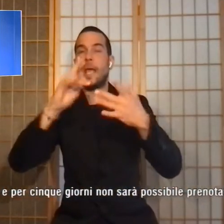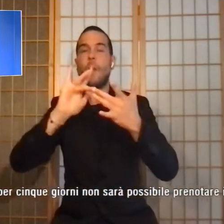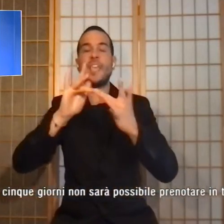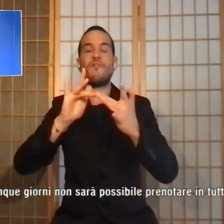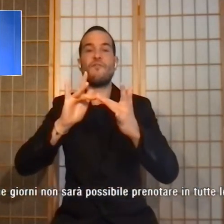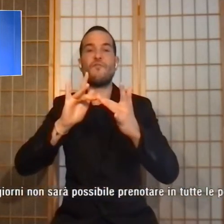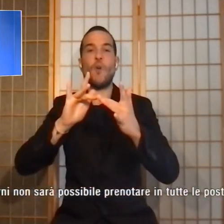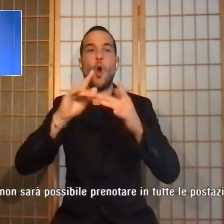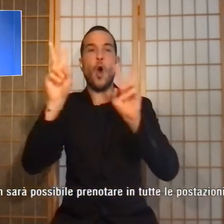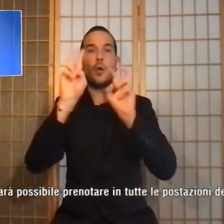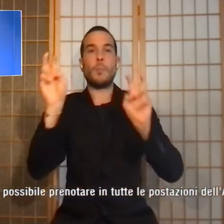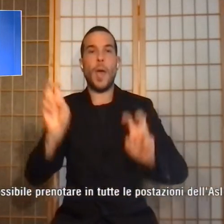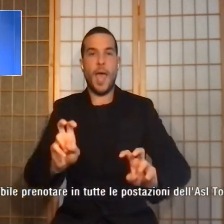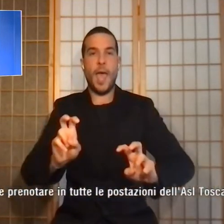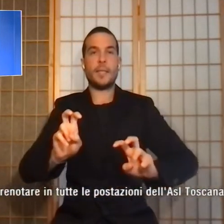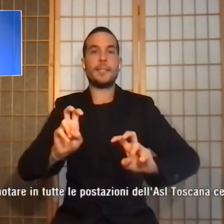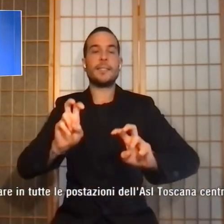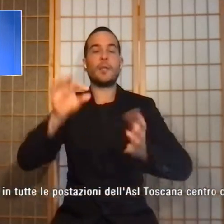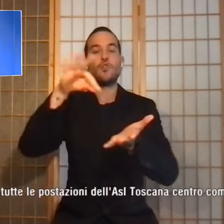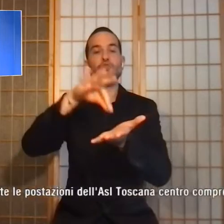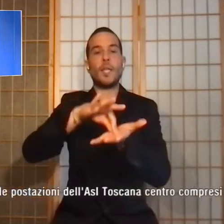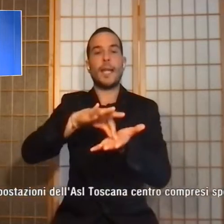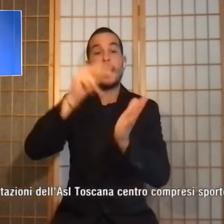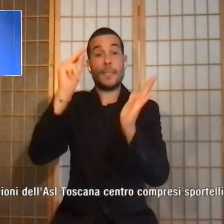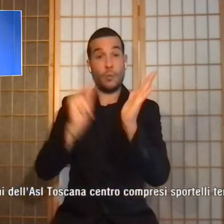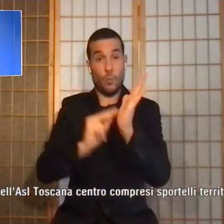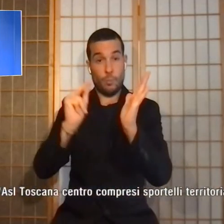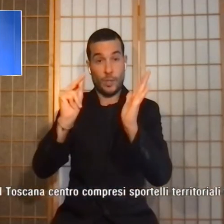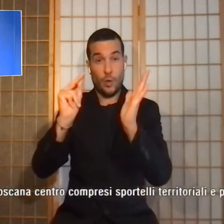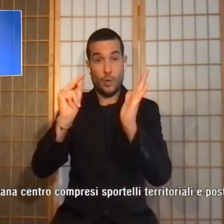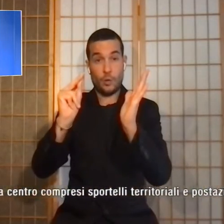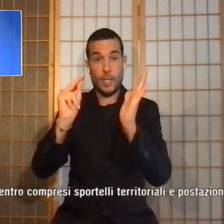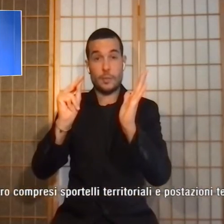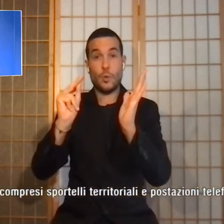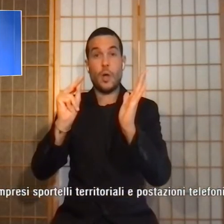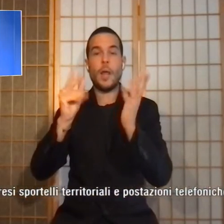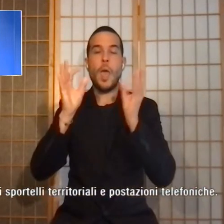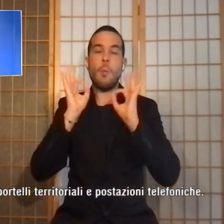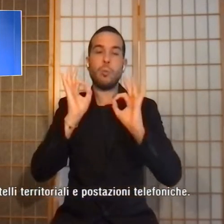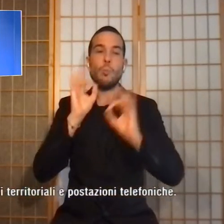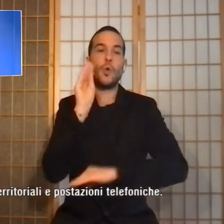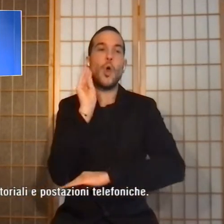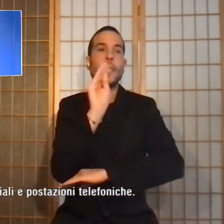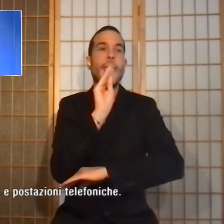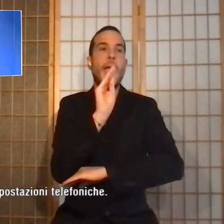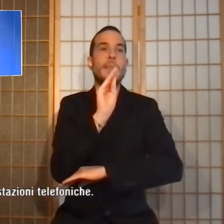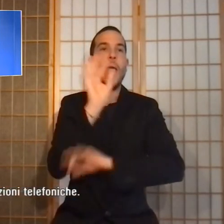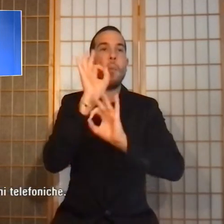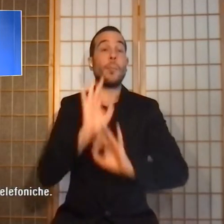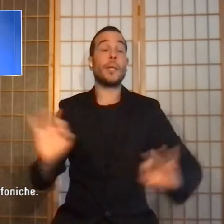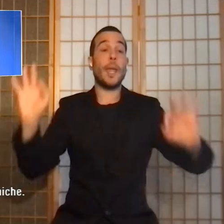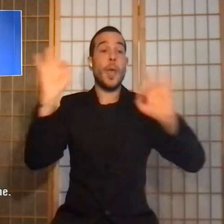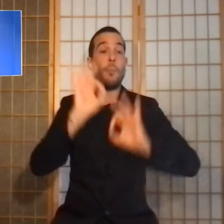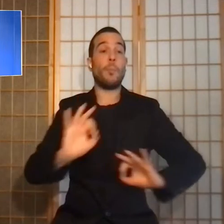centralizzato di prenotazione chiede una fase di preparazione che riguarda